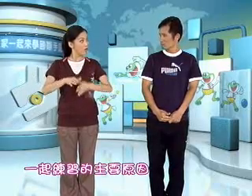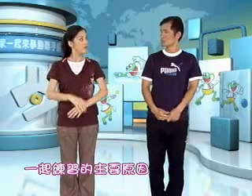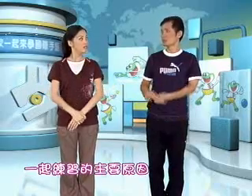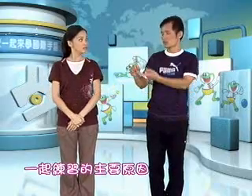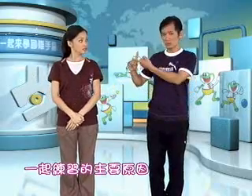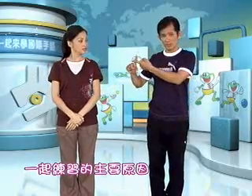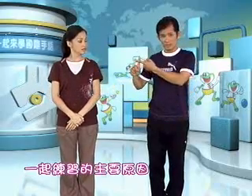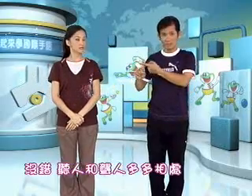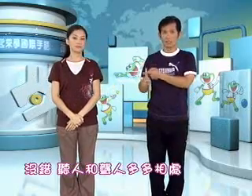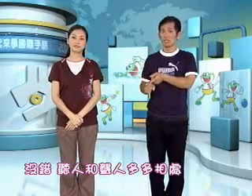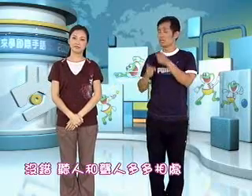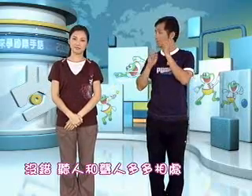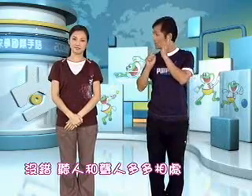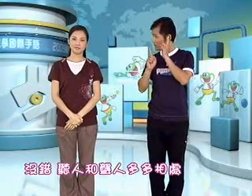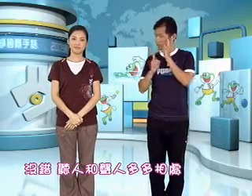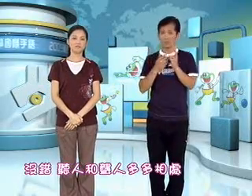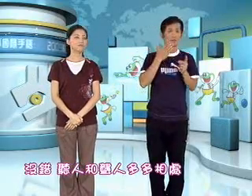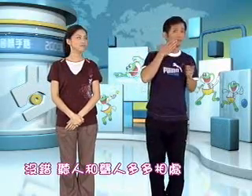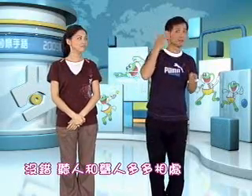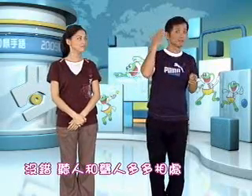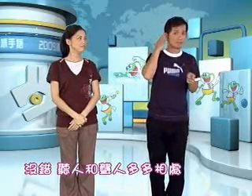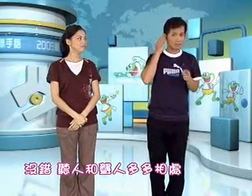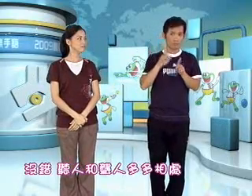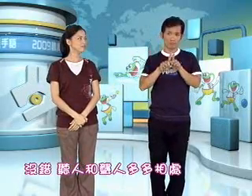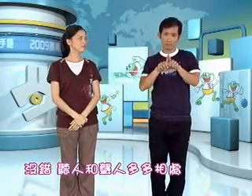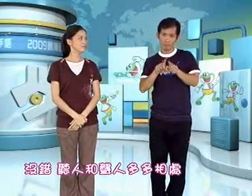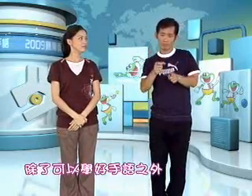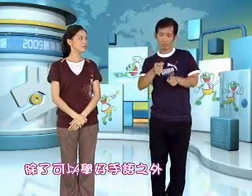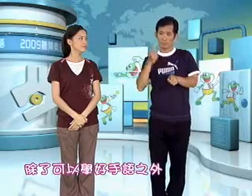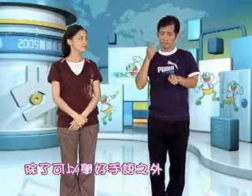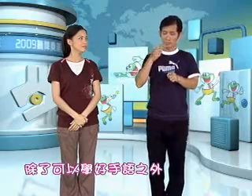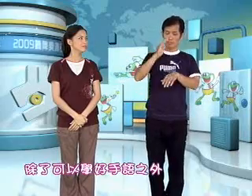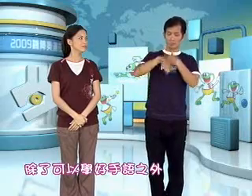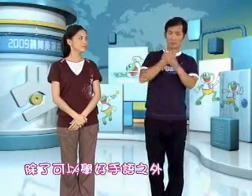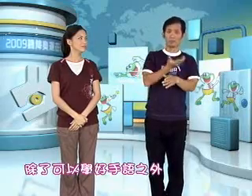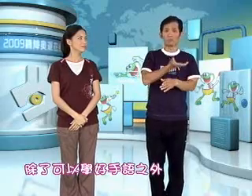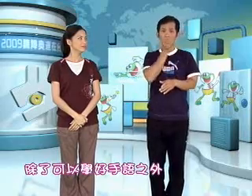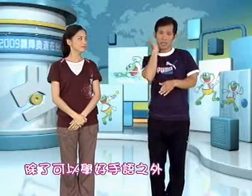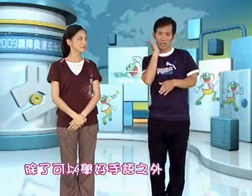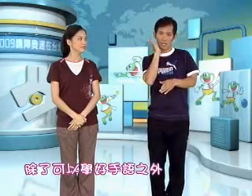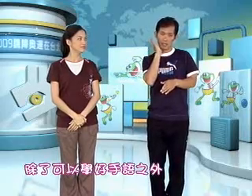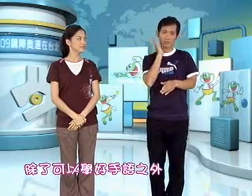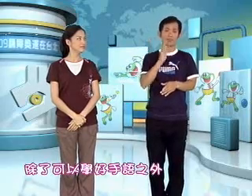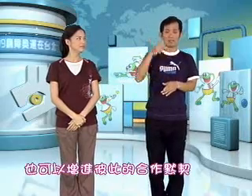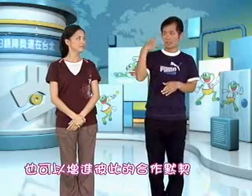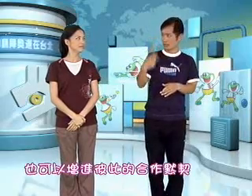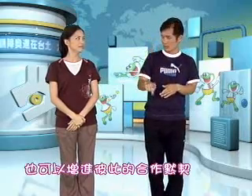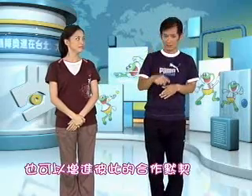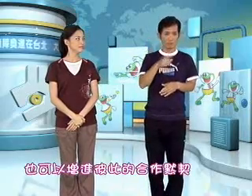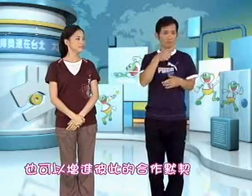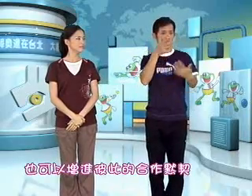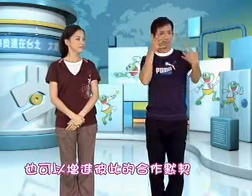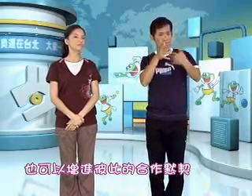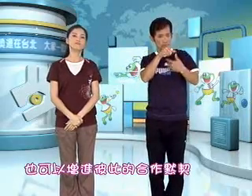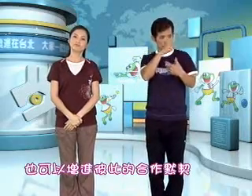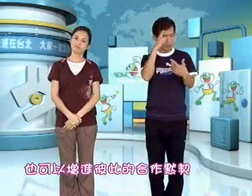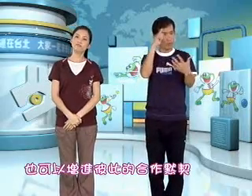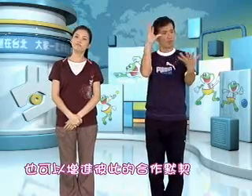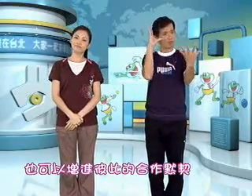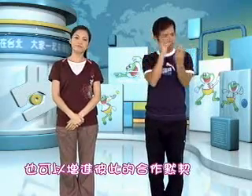原因没错听人和龙人多多相处除了可以学好手语之外也可以增进彼此的合作